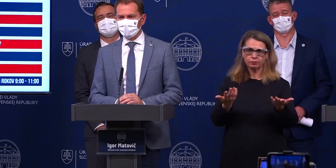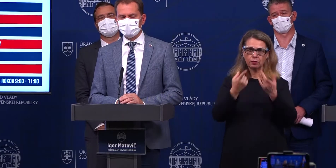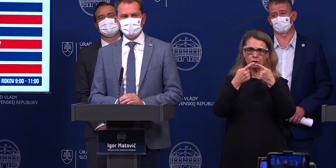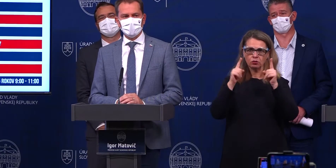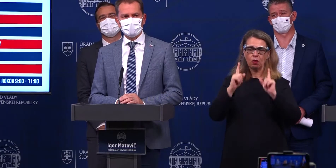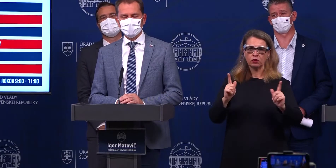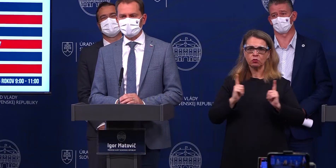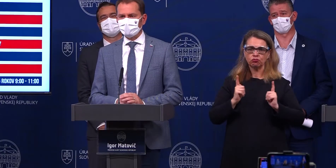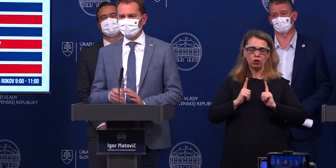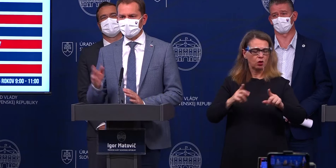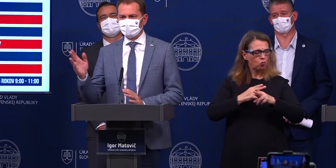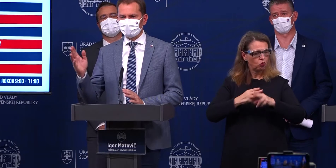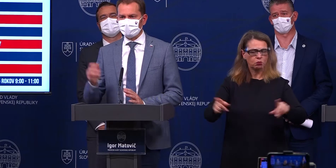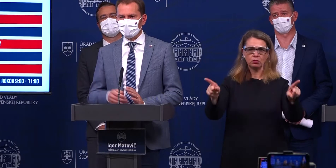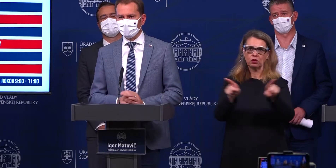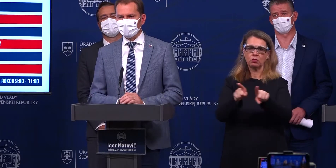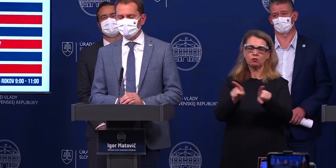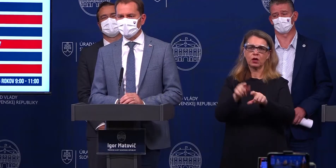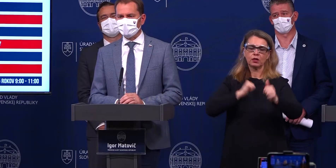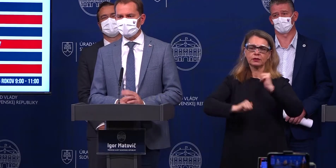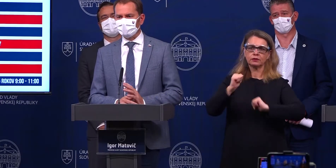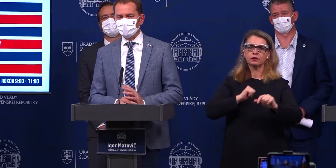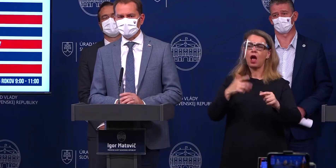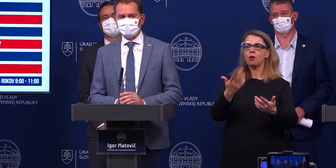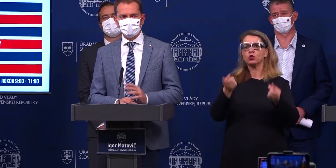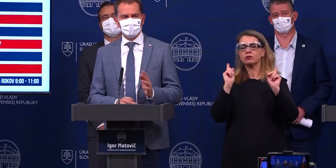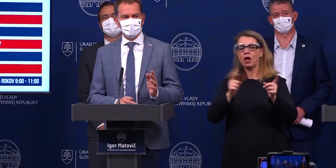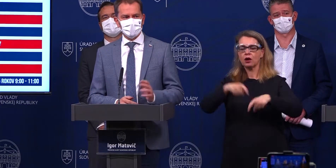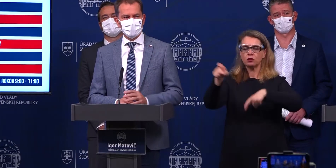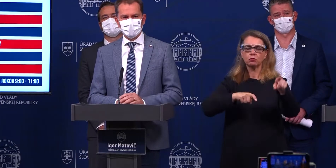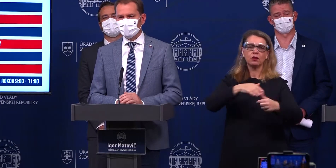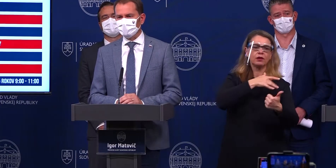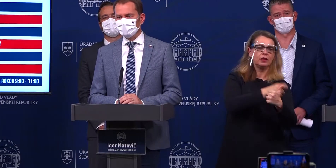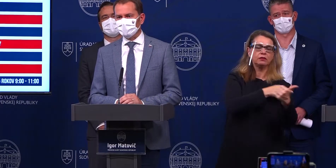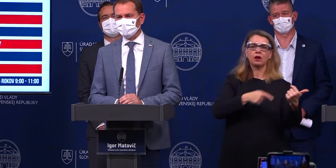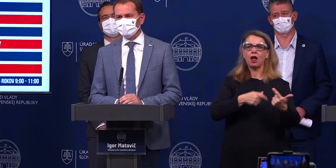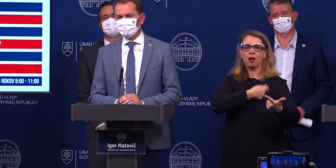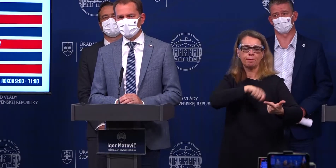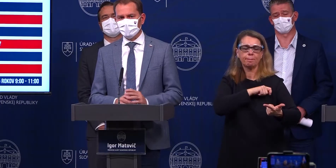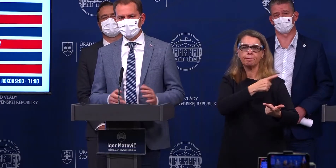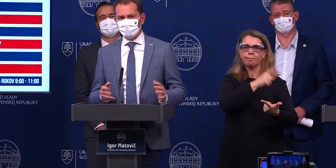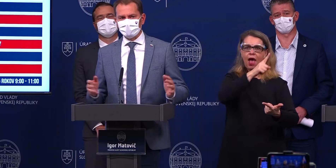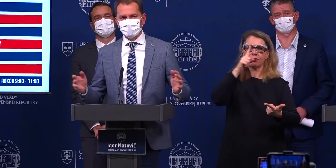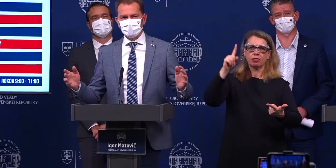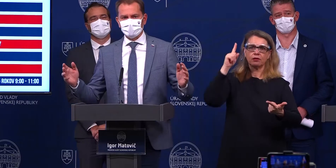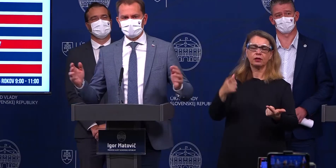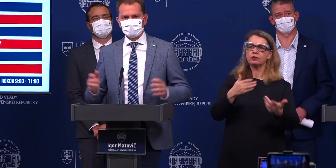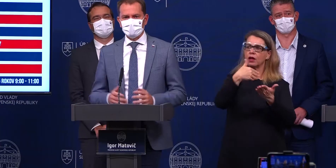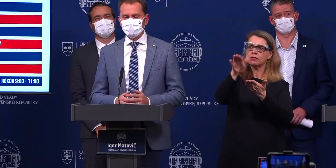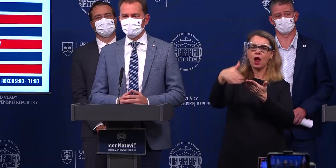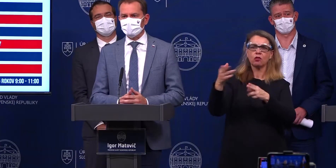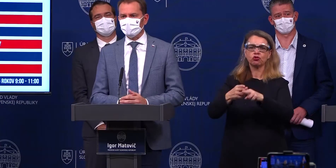úplně rovnaký lockdown, jako mal Izrael, Madrid, Bergamo a podobné krajiny, kde naozaj